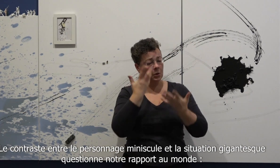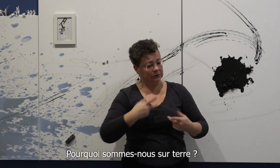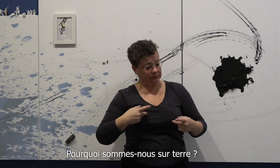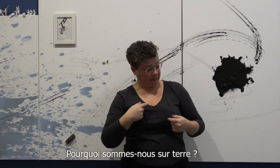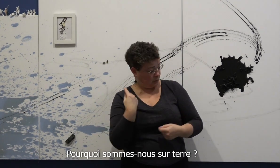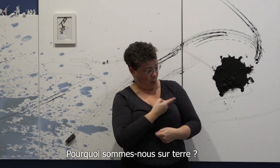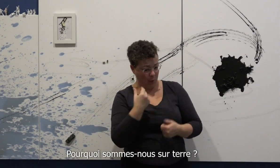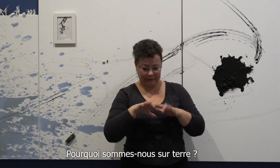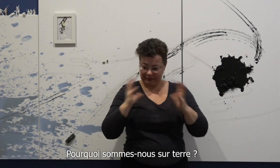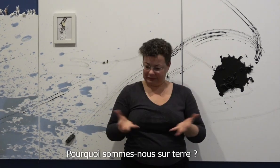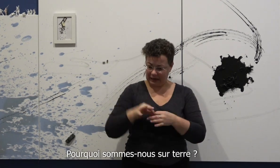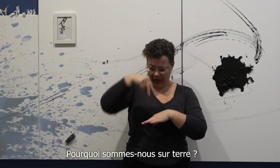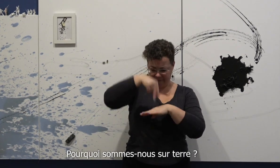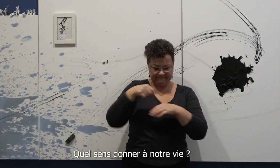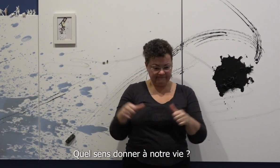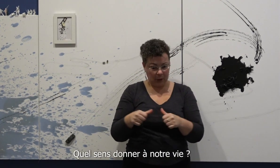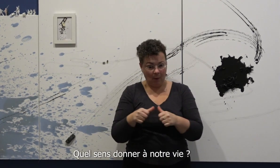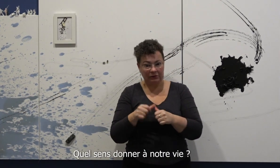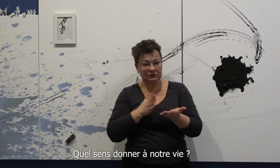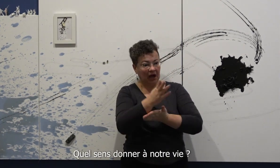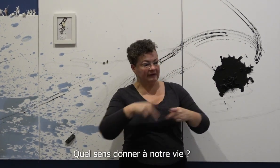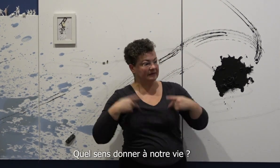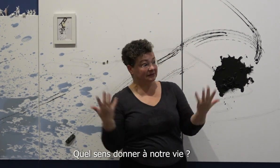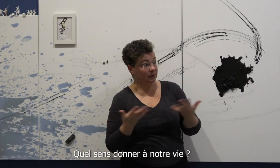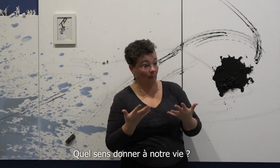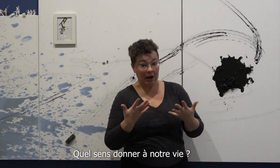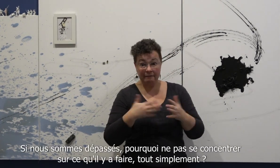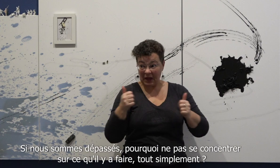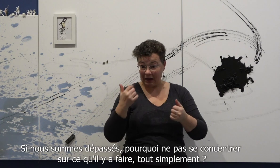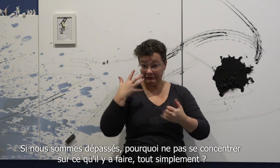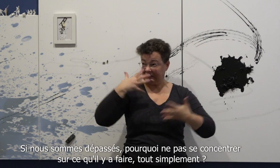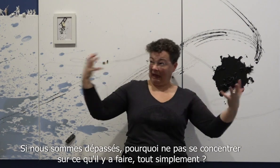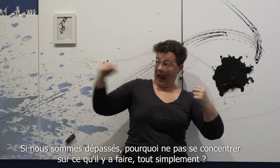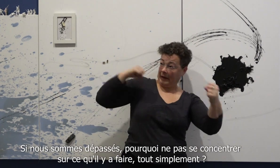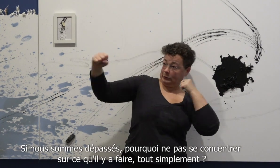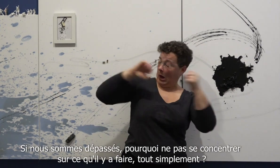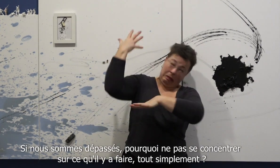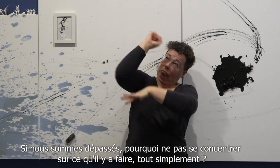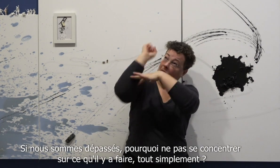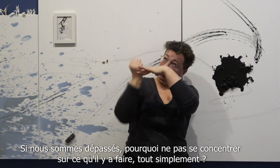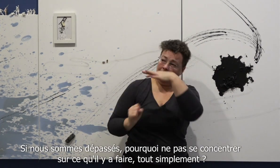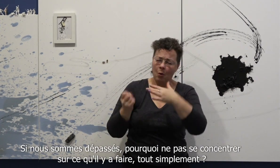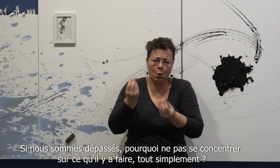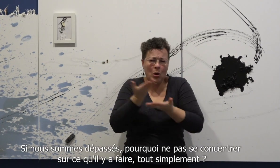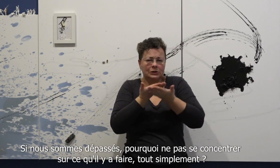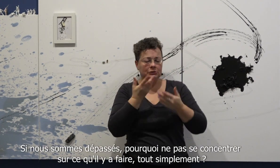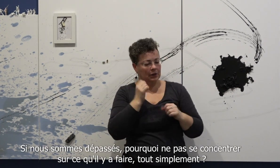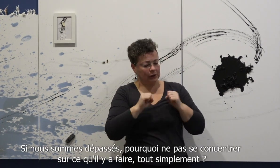Pourquoi sommes-nous sur Terre ? Quel sens donner à notre vie ? Si nous sommes dépassés, pourquoi ne pas se concentrer sur